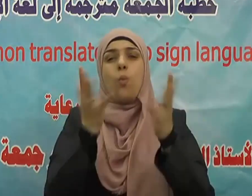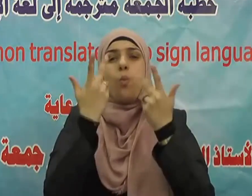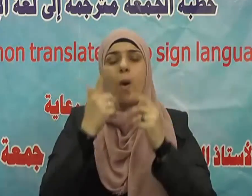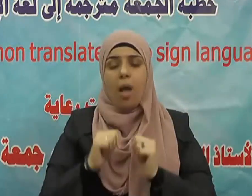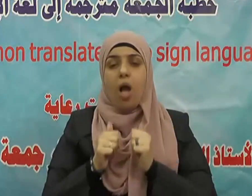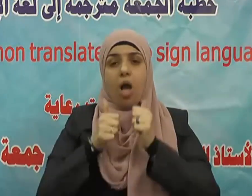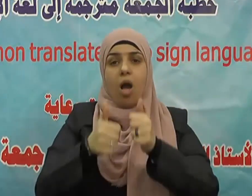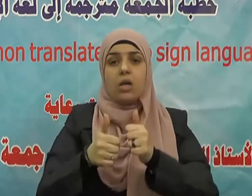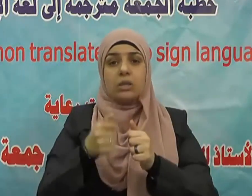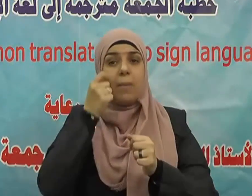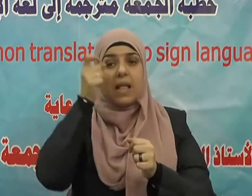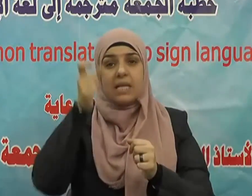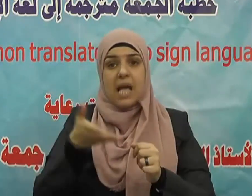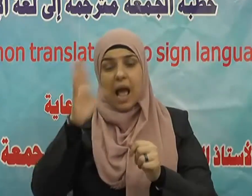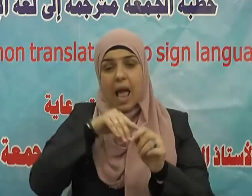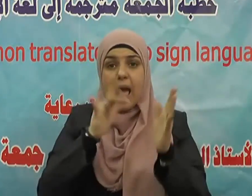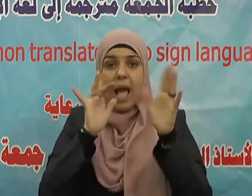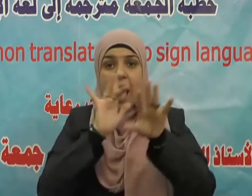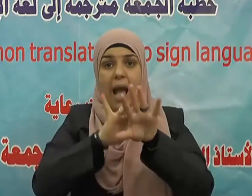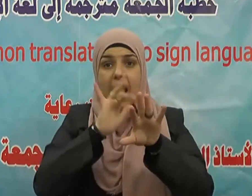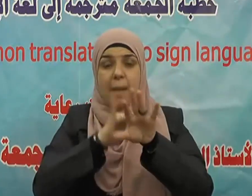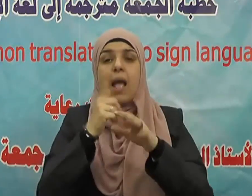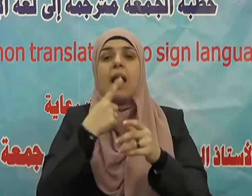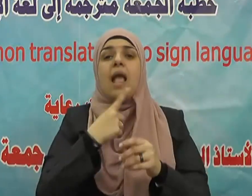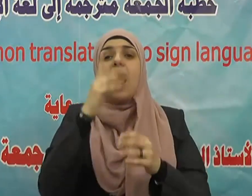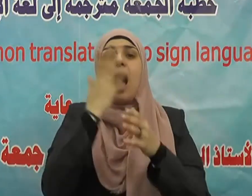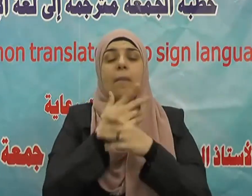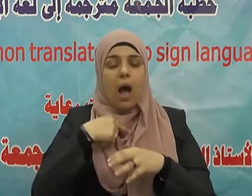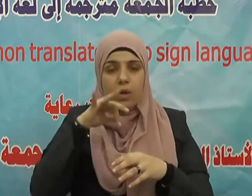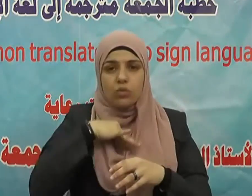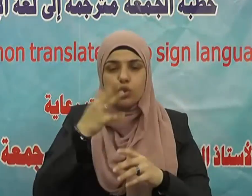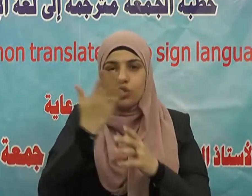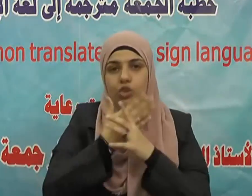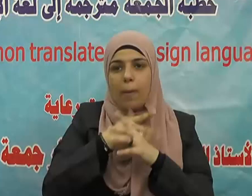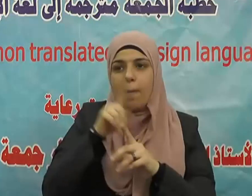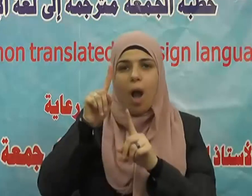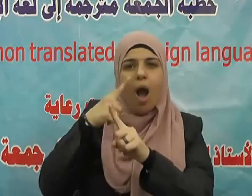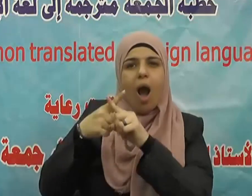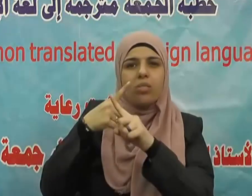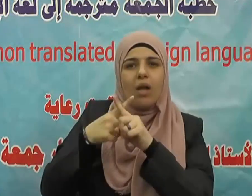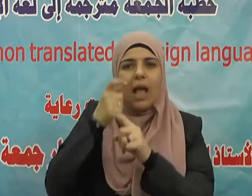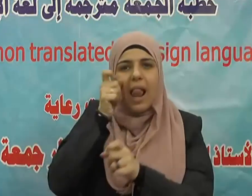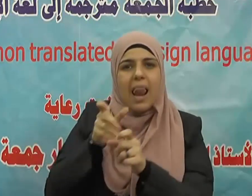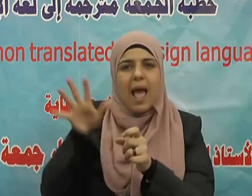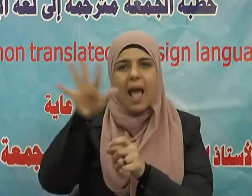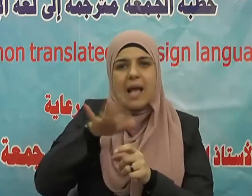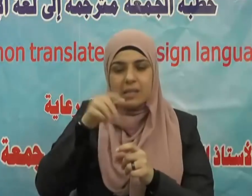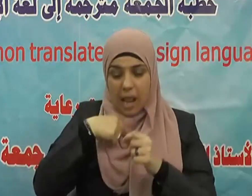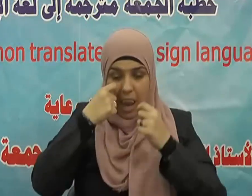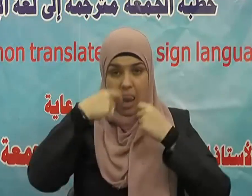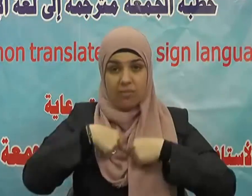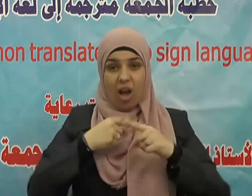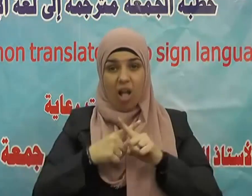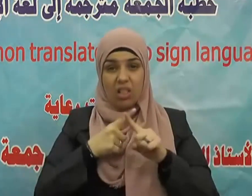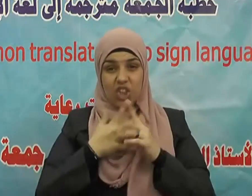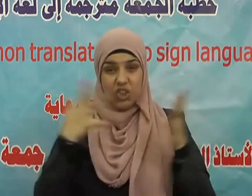بَعْضًا أَيُحِبُّ أَحَدُكُمْ أَنْ يَأْكُلَ لَحْمَ أَخِيهِ مَيْتًا فَكَرِهْتُمُوهُ